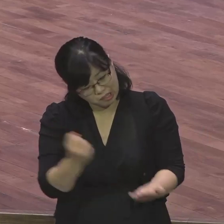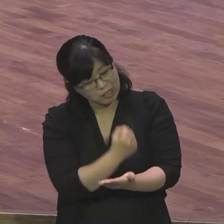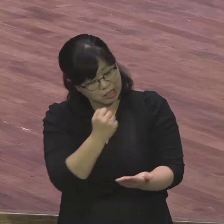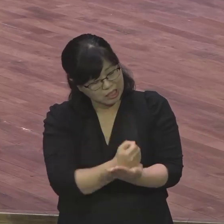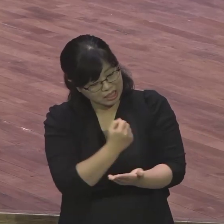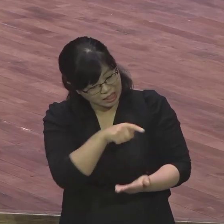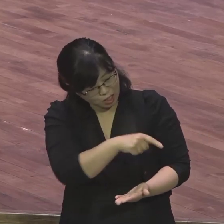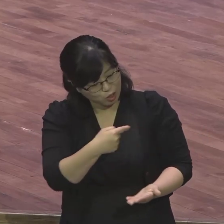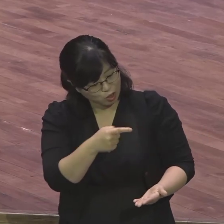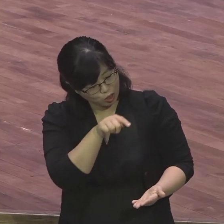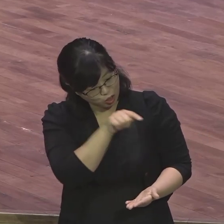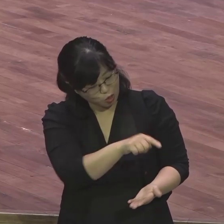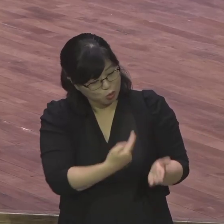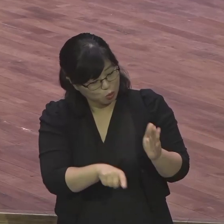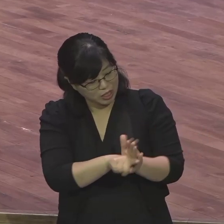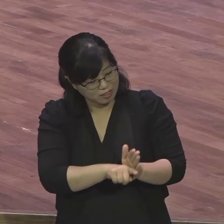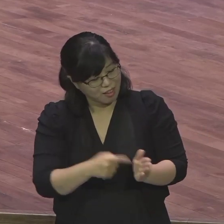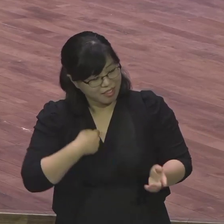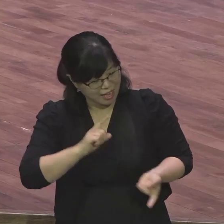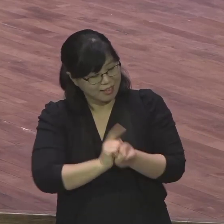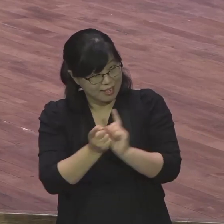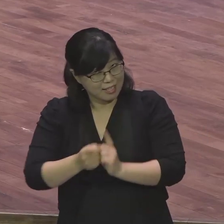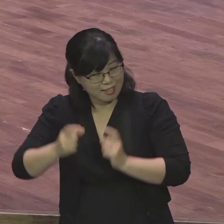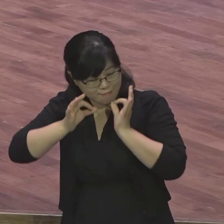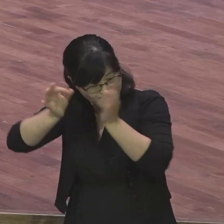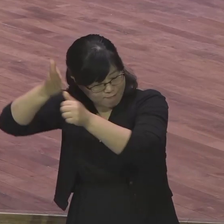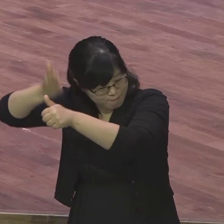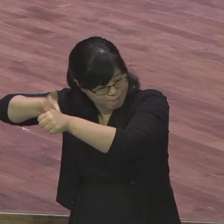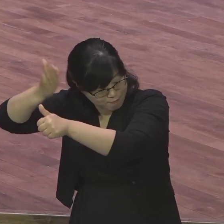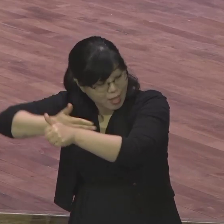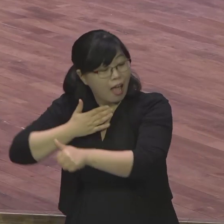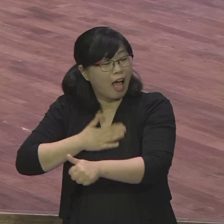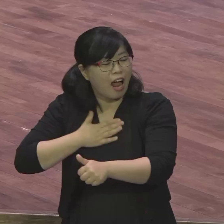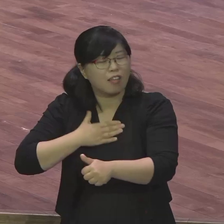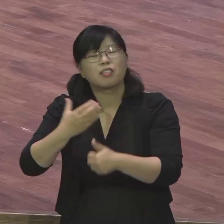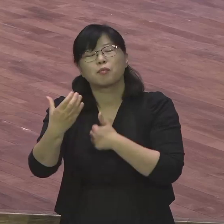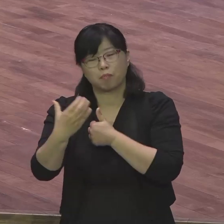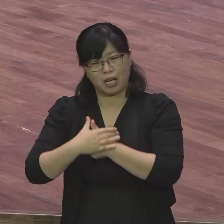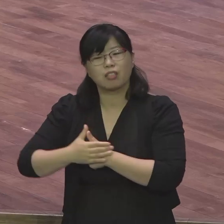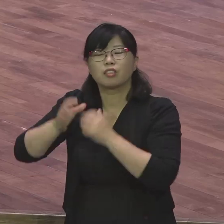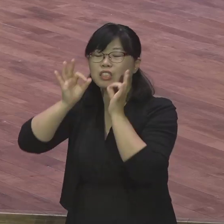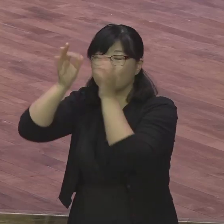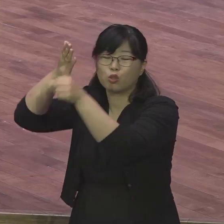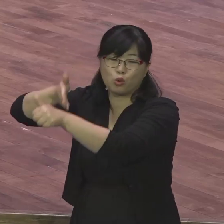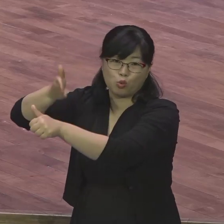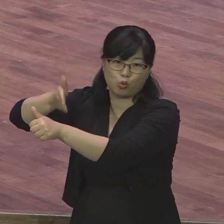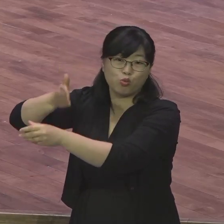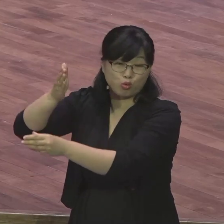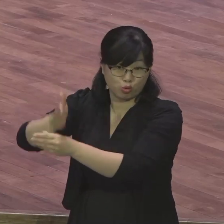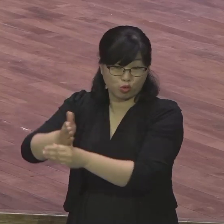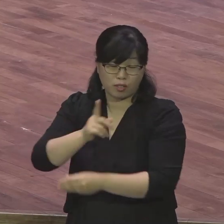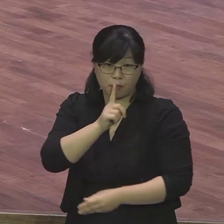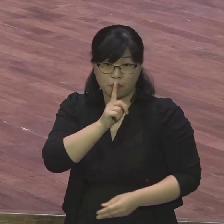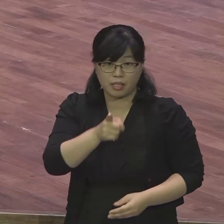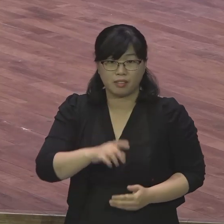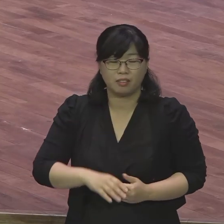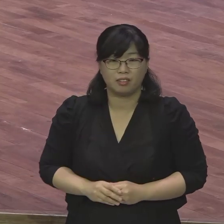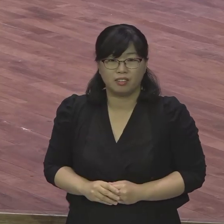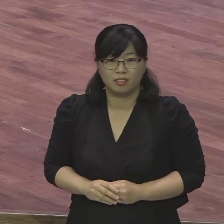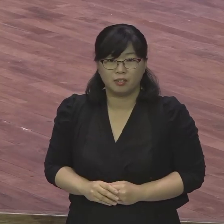가지고 근거로 말씀하는데요 성령께서 우리 인격적으로 역사에서 마치 성령은요 옆에 있는 사람처럼